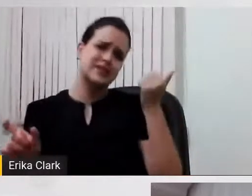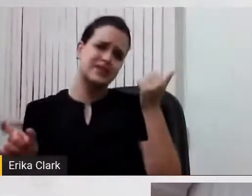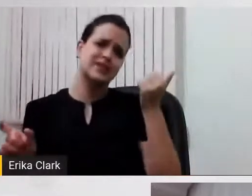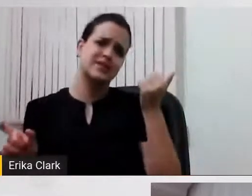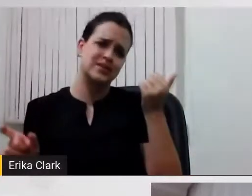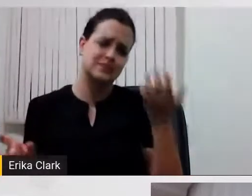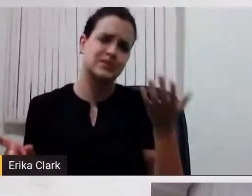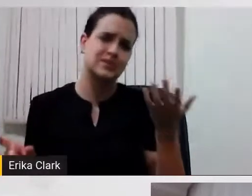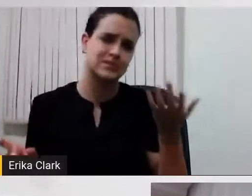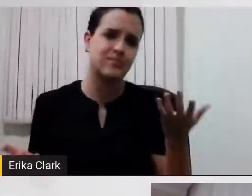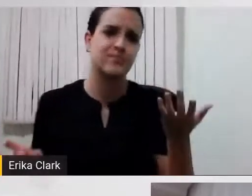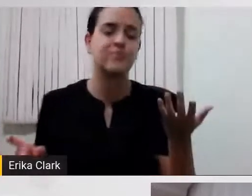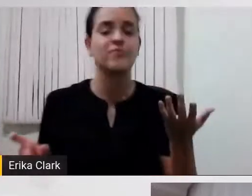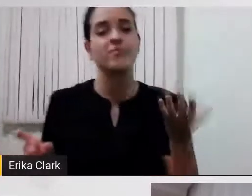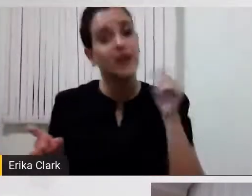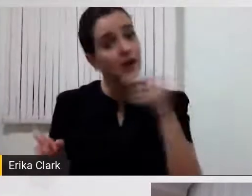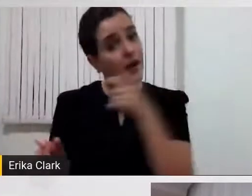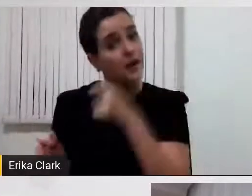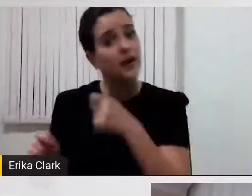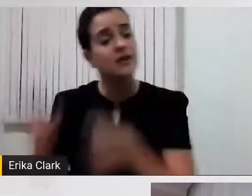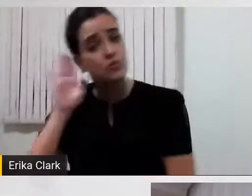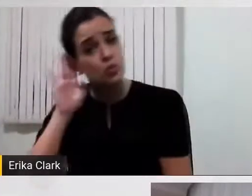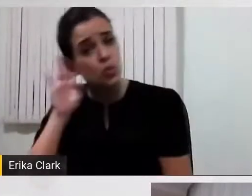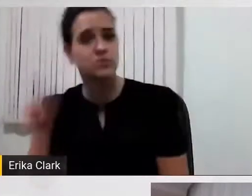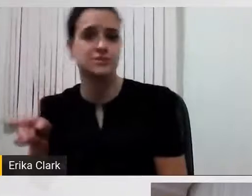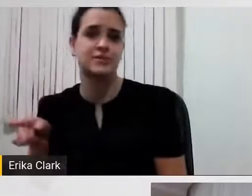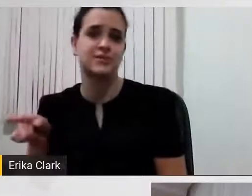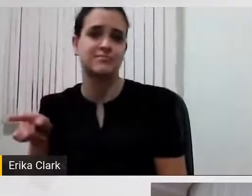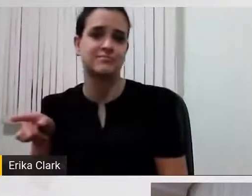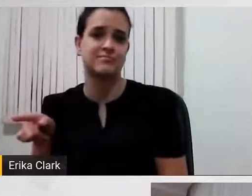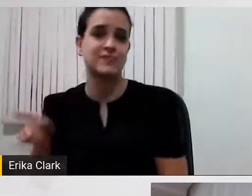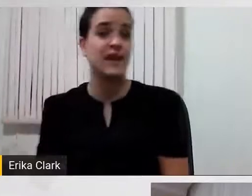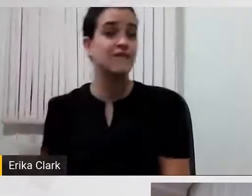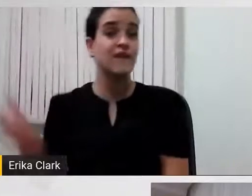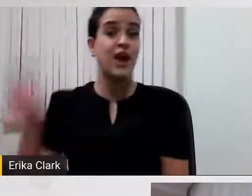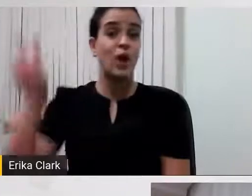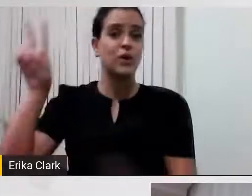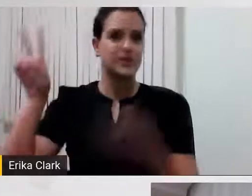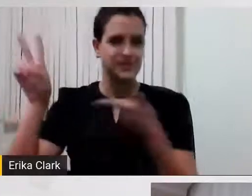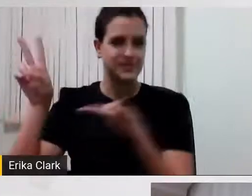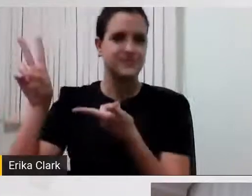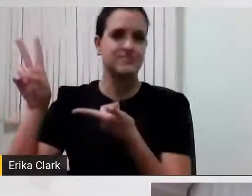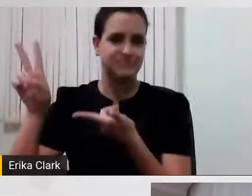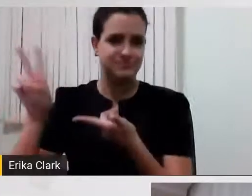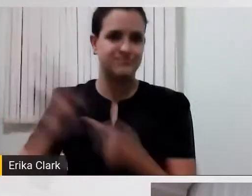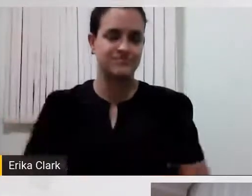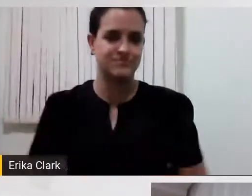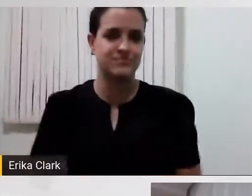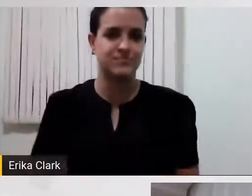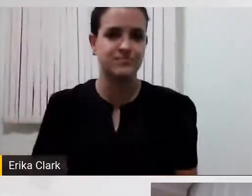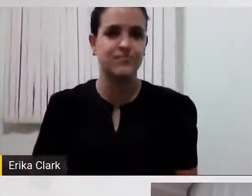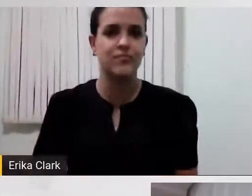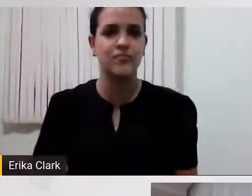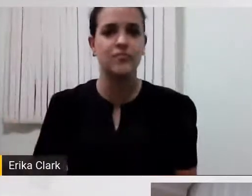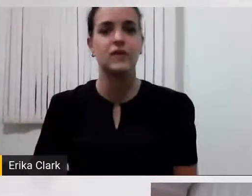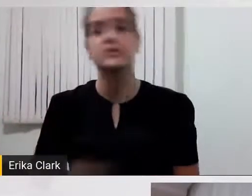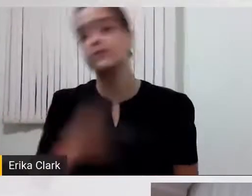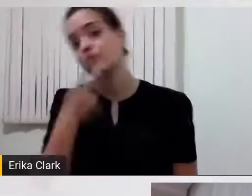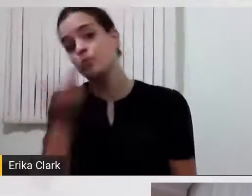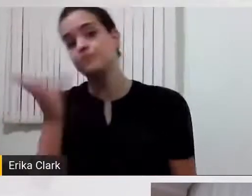fizessem para mim, que me considerassem. Aí sim, né? Então, a gente vai considerando. Eu acho que, como tu falaste assim, dentro do ambiente, do contexto de